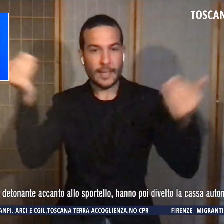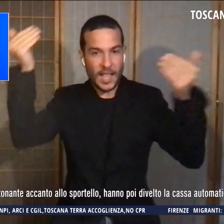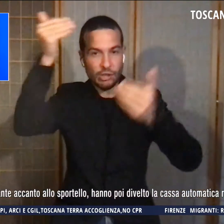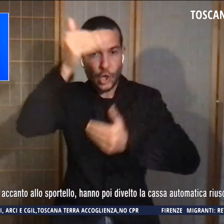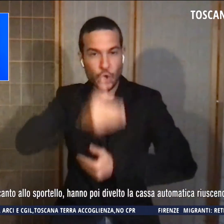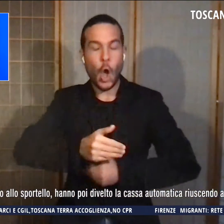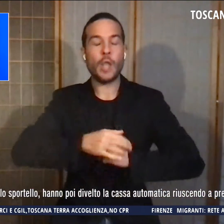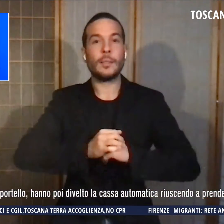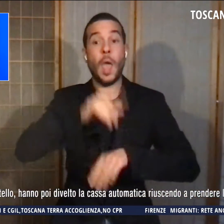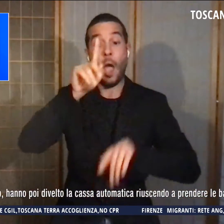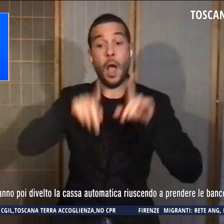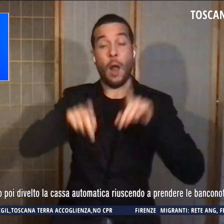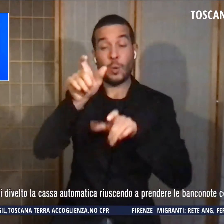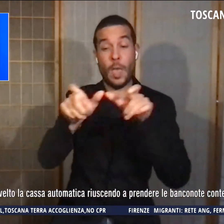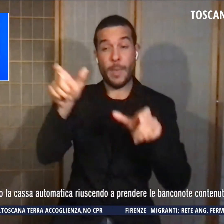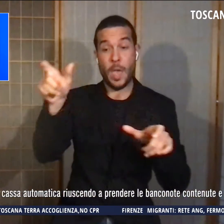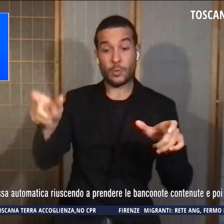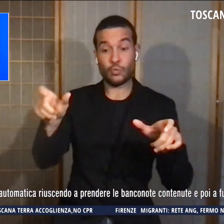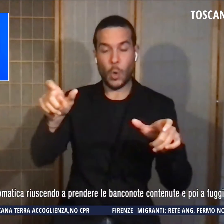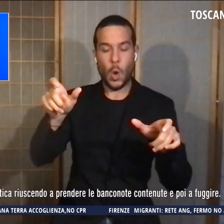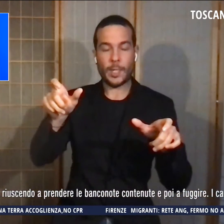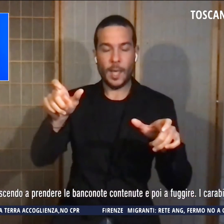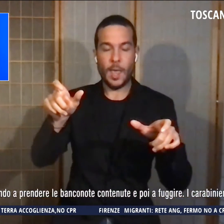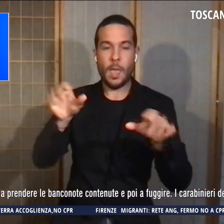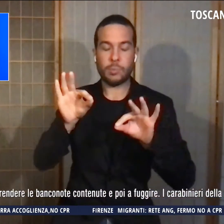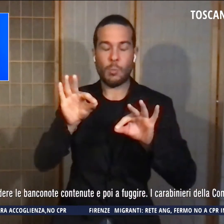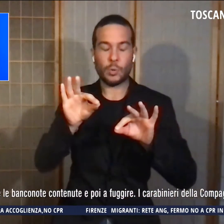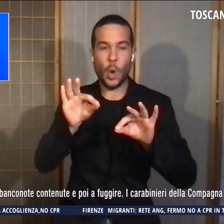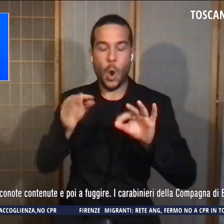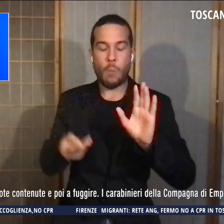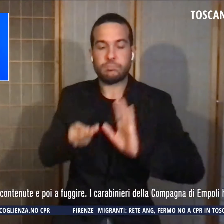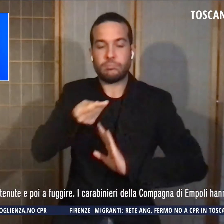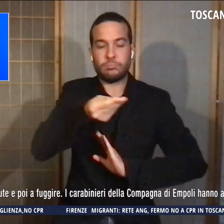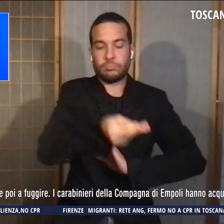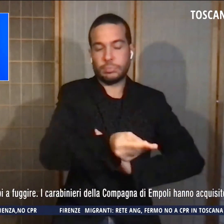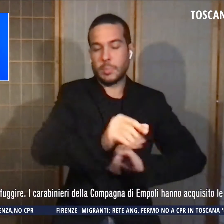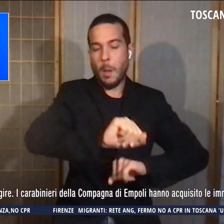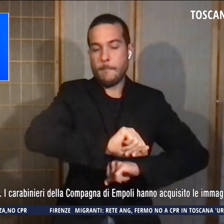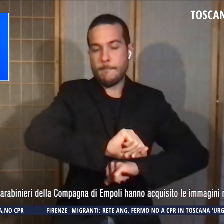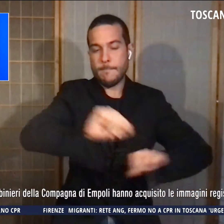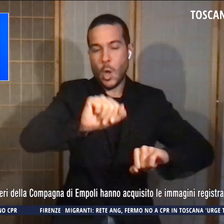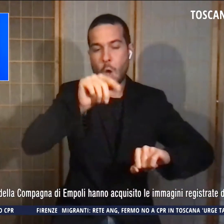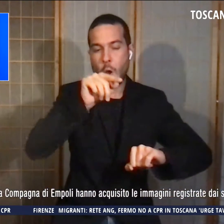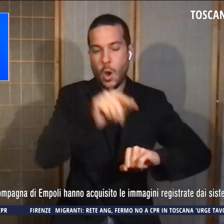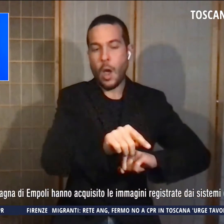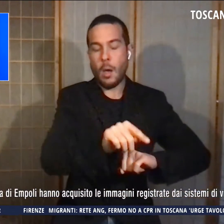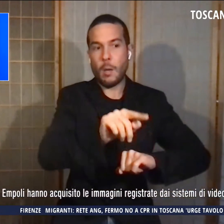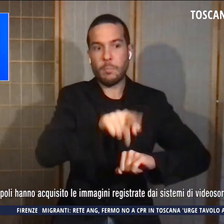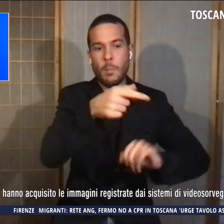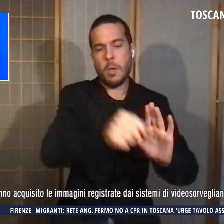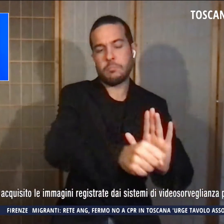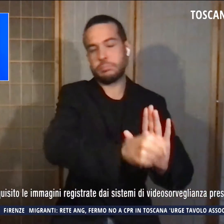persone che dopo aver posto una carica detonante accanto allo sportello hanno poi divelto la cassa